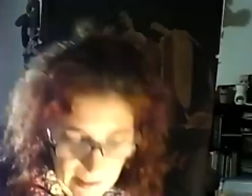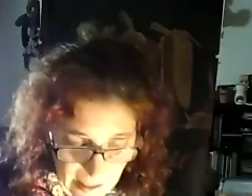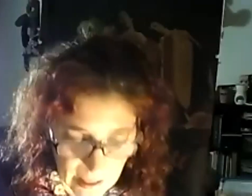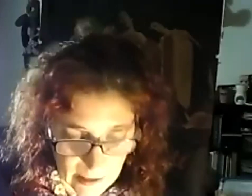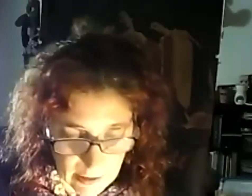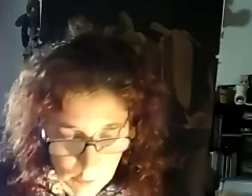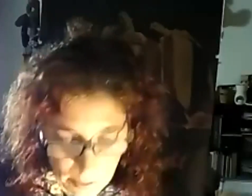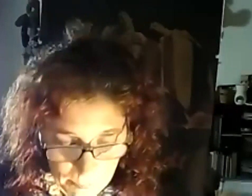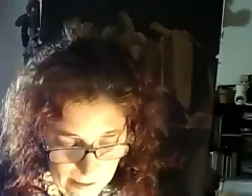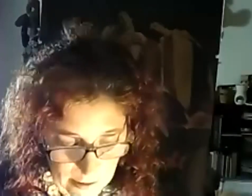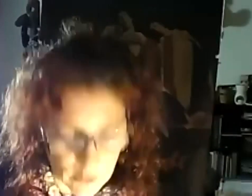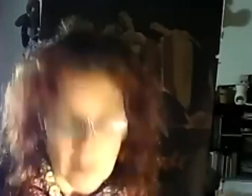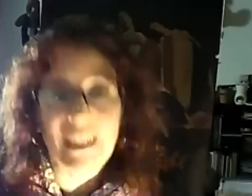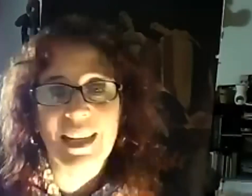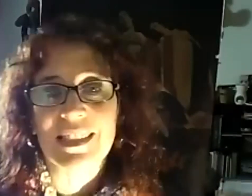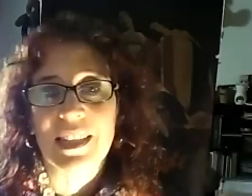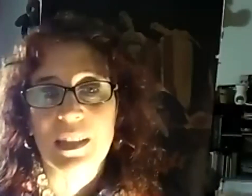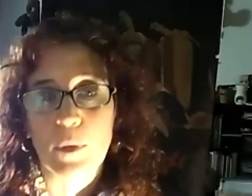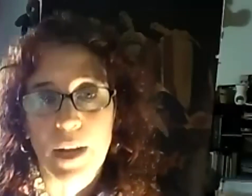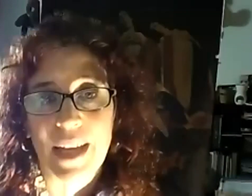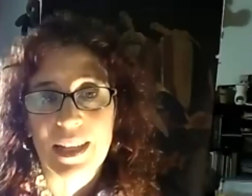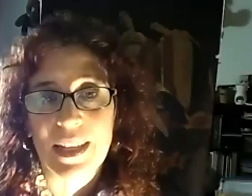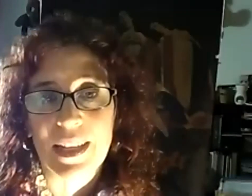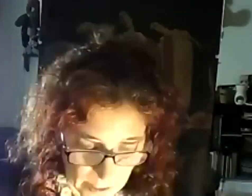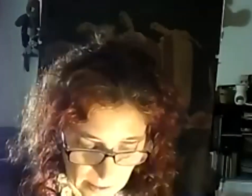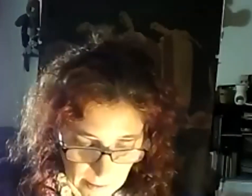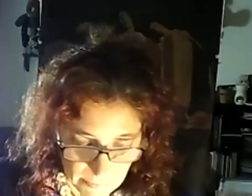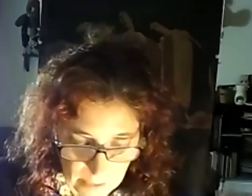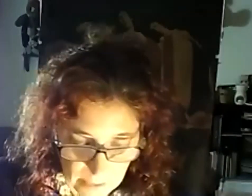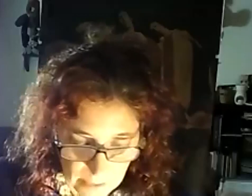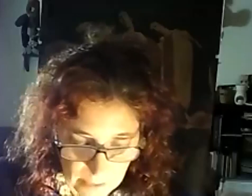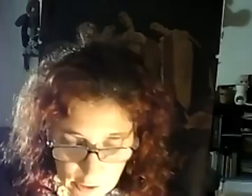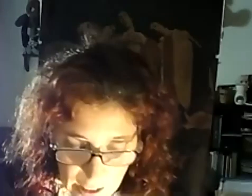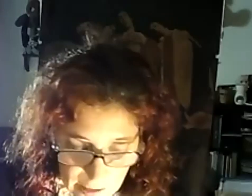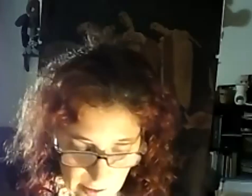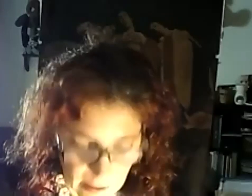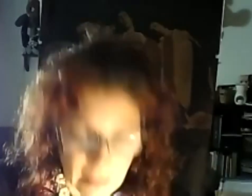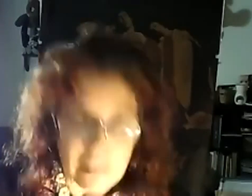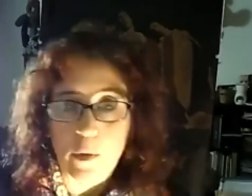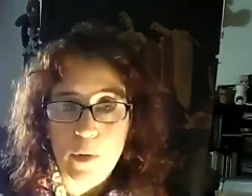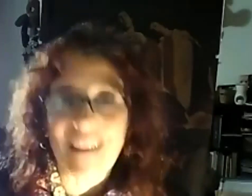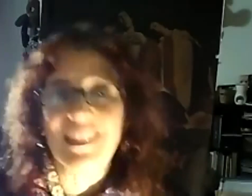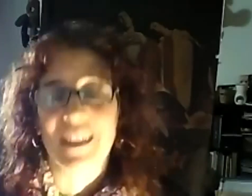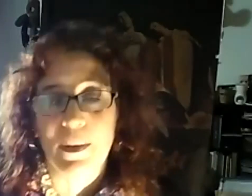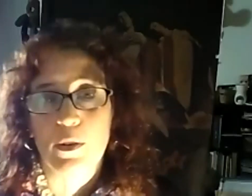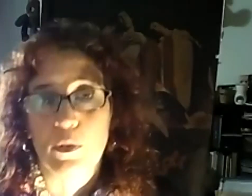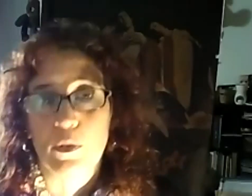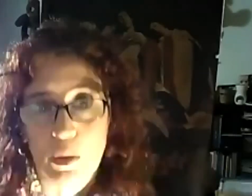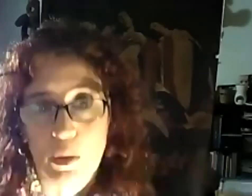la idea de un espacio que las articulará institucionalmente al año siguiente y aún antes de habernos constituido